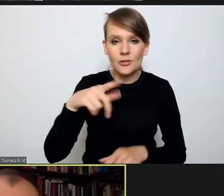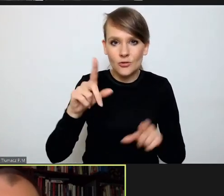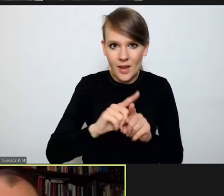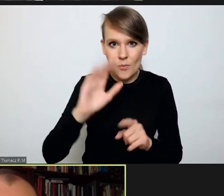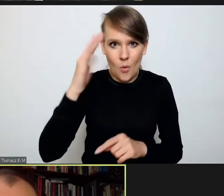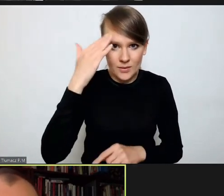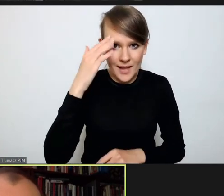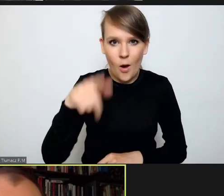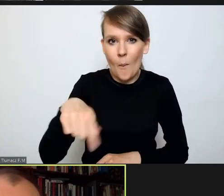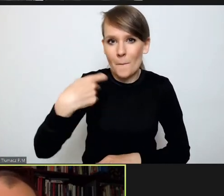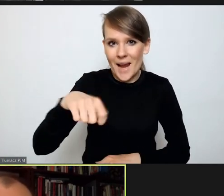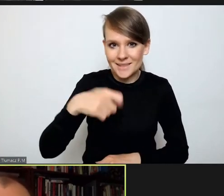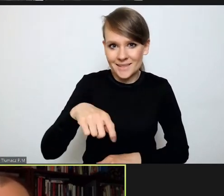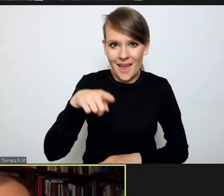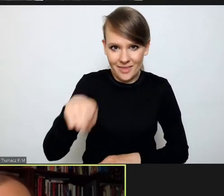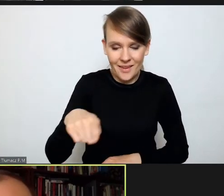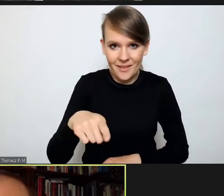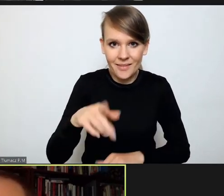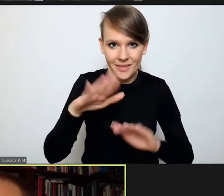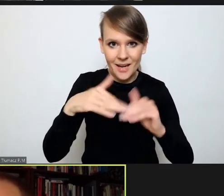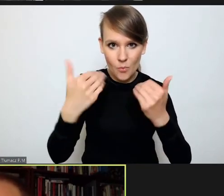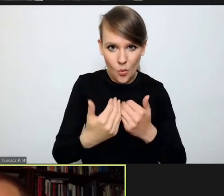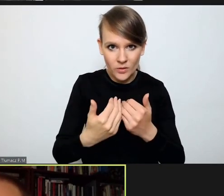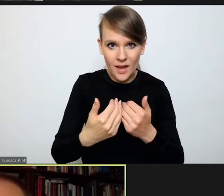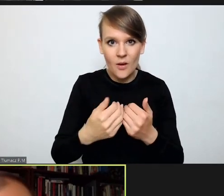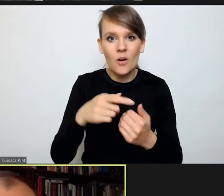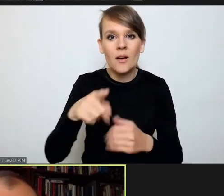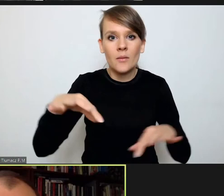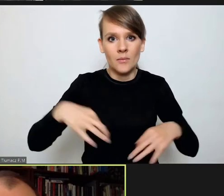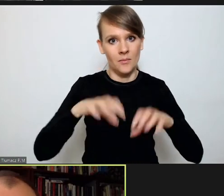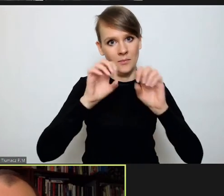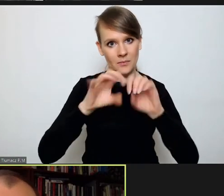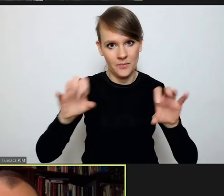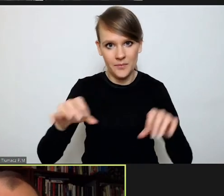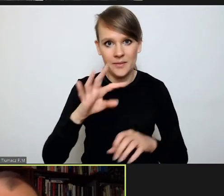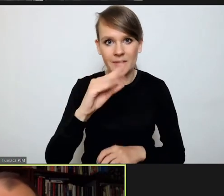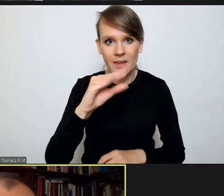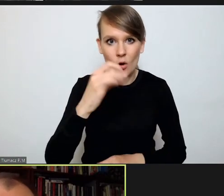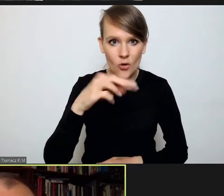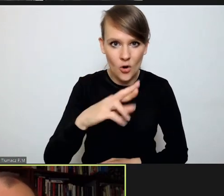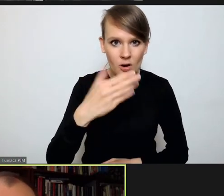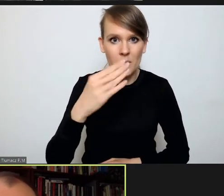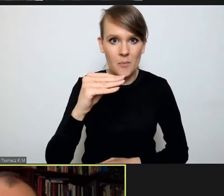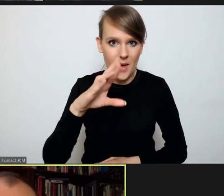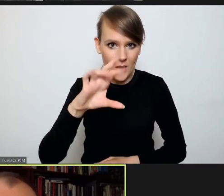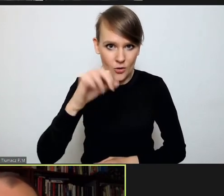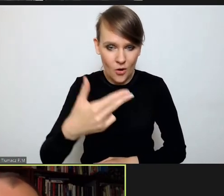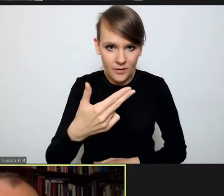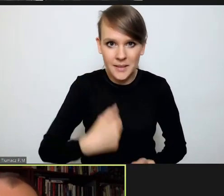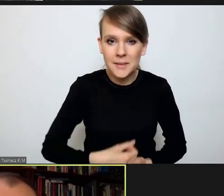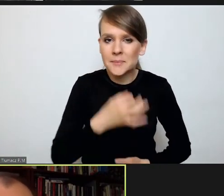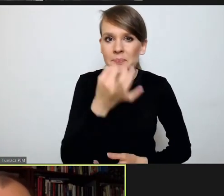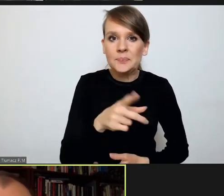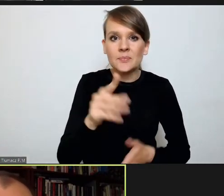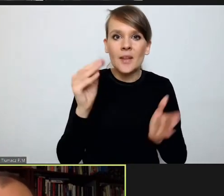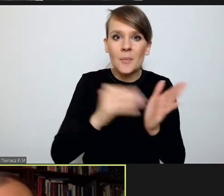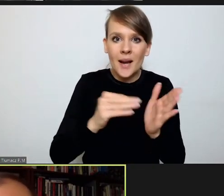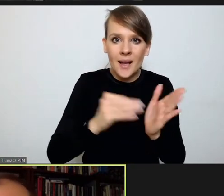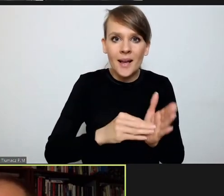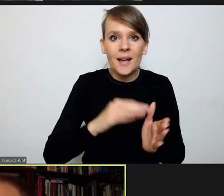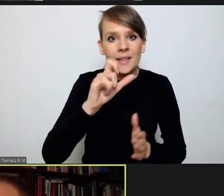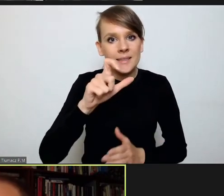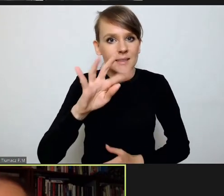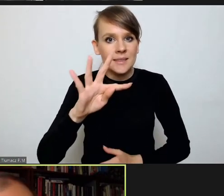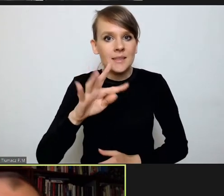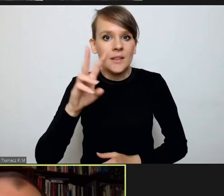prezydenta takiego Trybunału, a mianowicie pana profesora Teodora Mariona. Na ile praktyka ICTY,